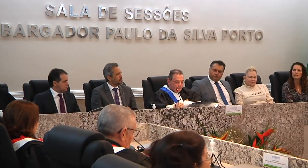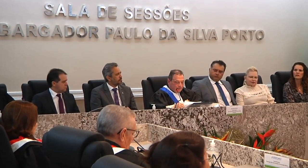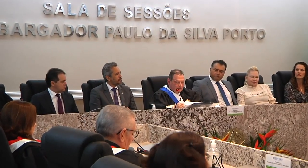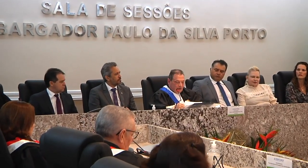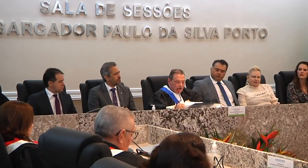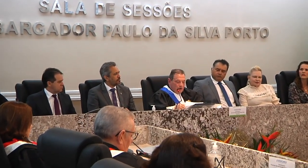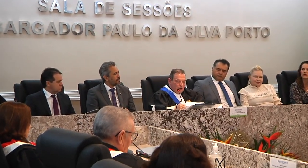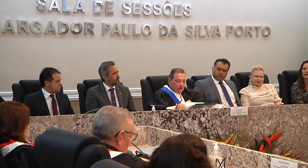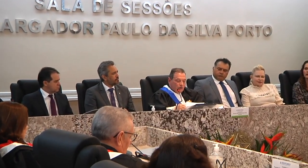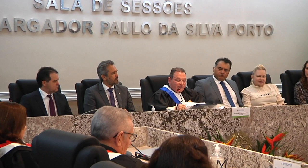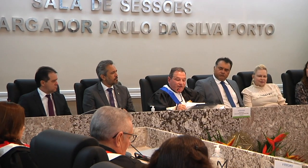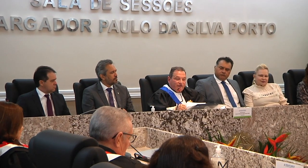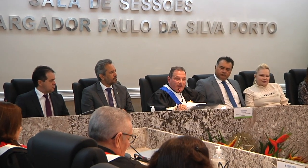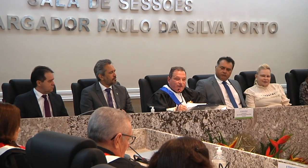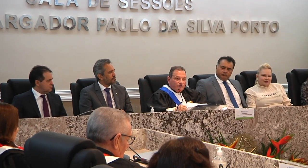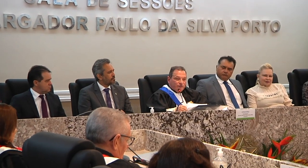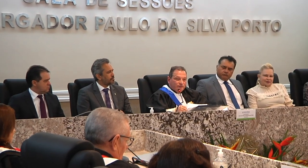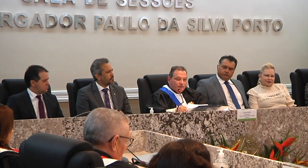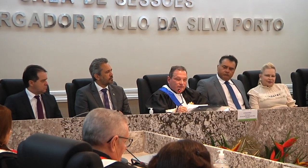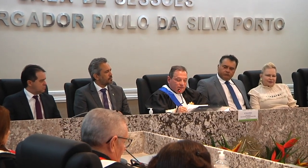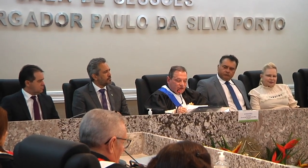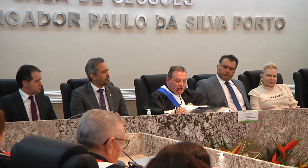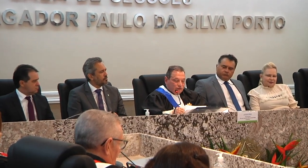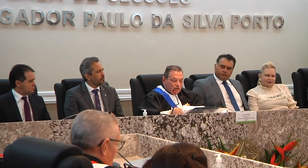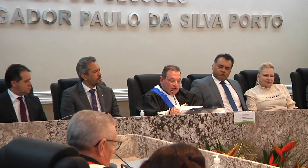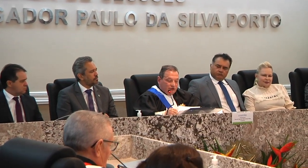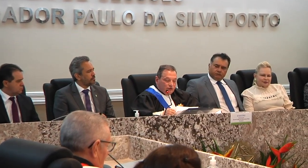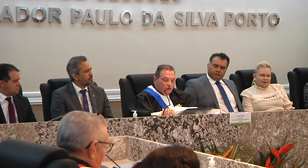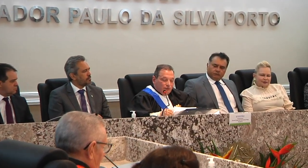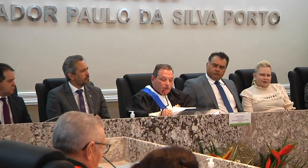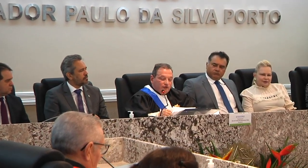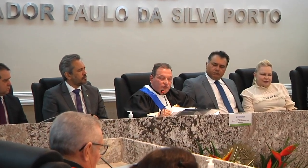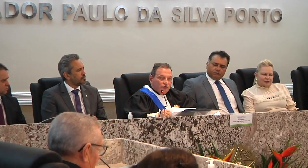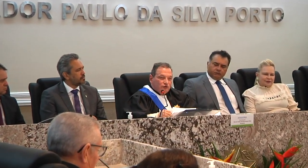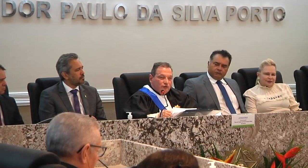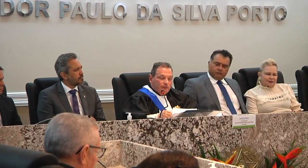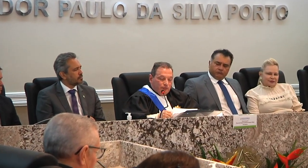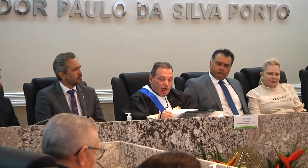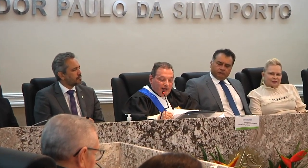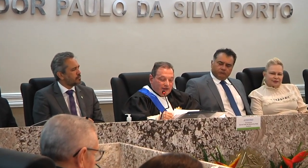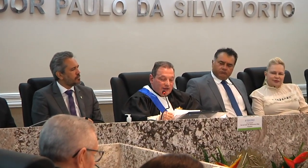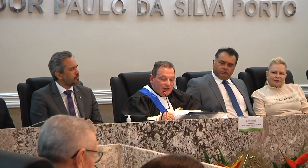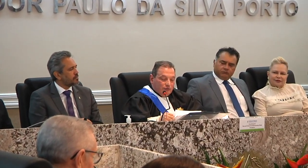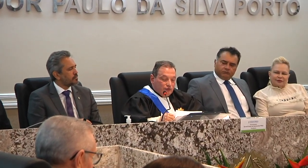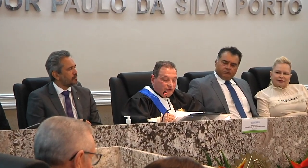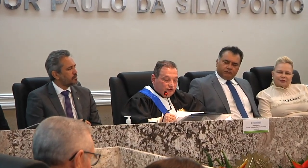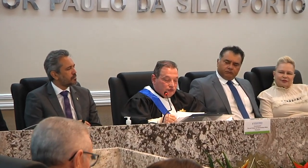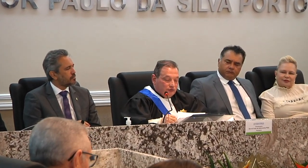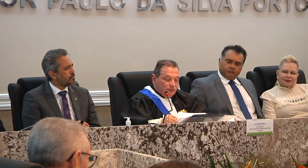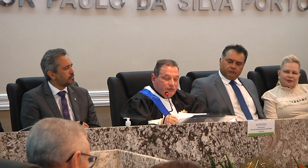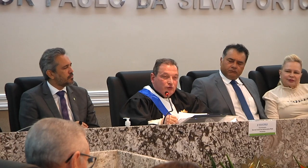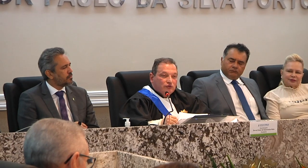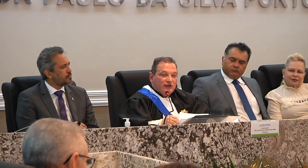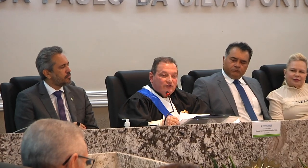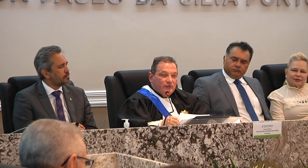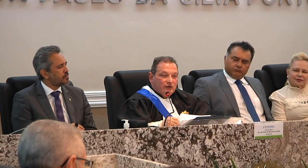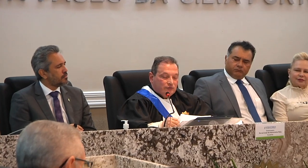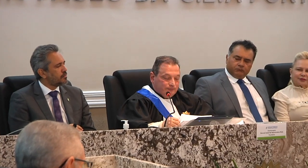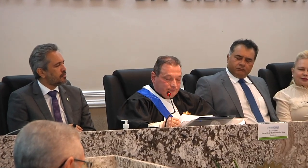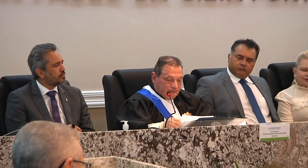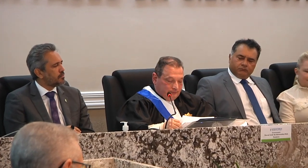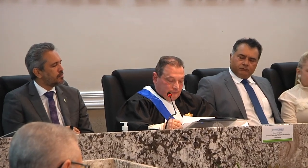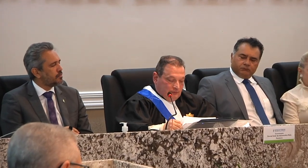com esse verso de autoria do compositor poeta e músico Milton